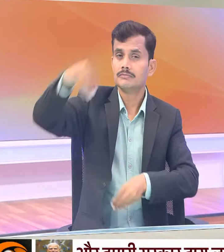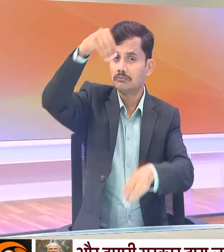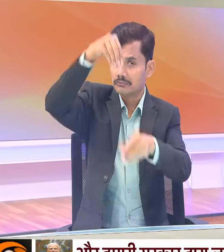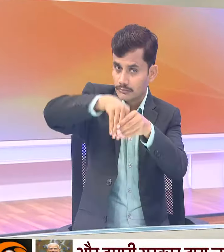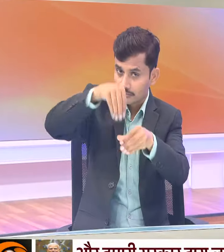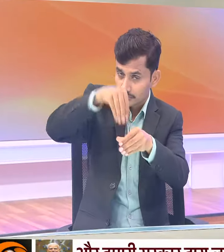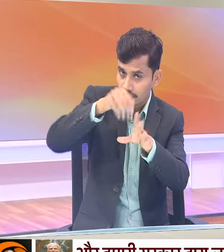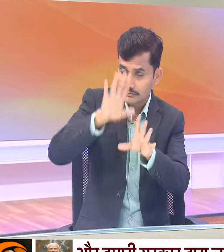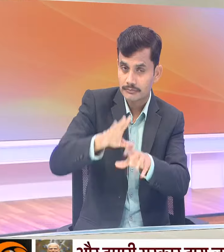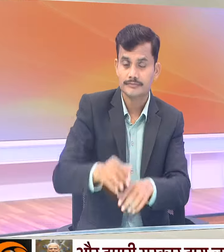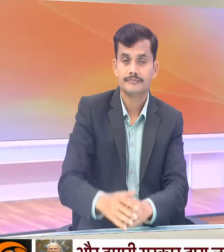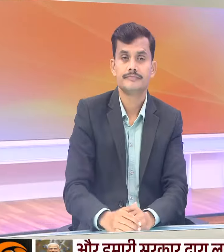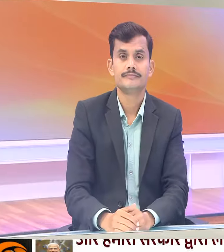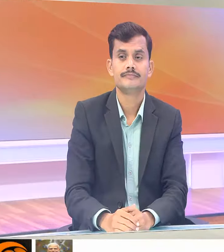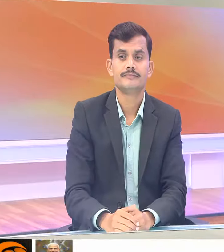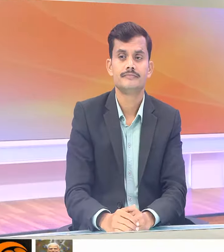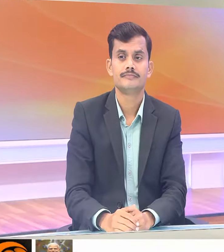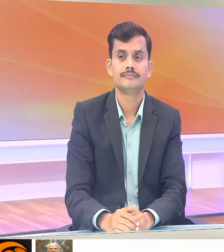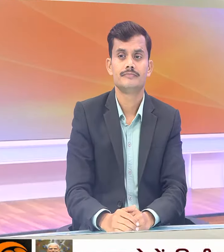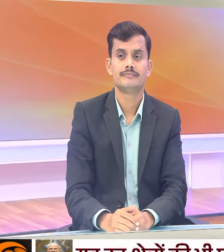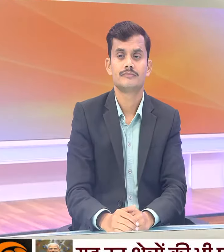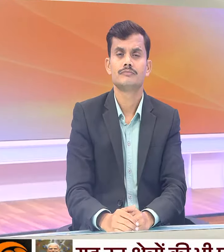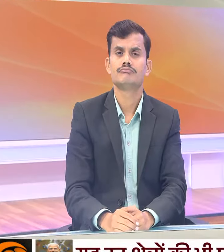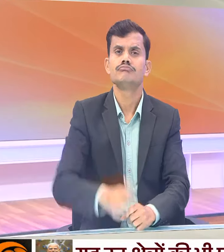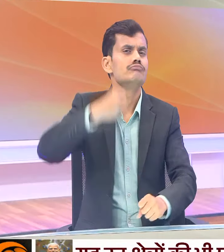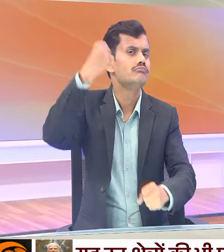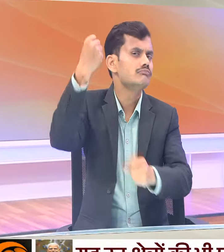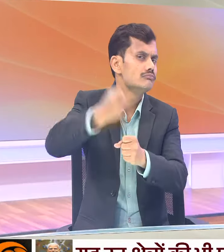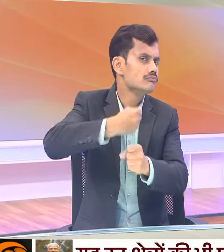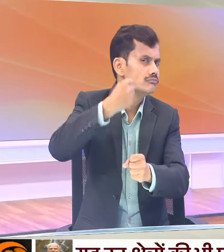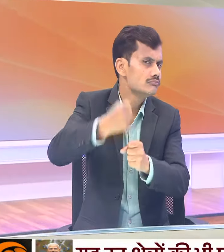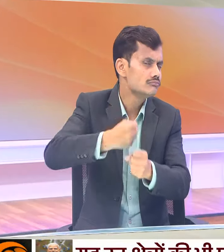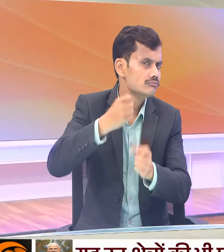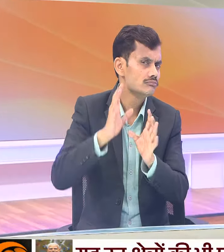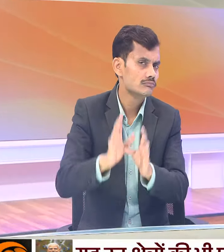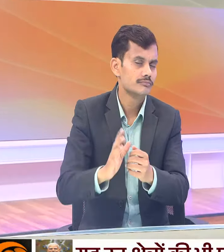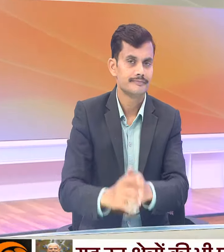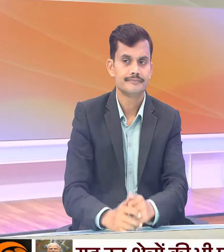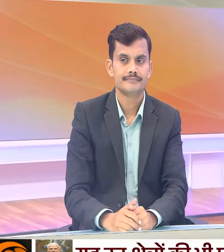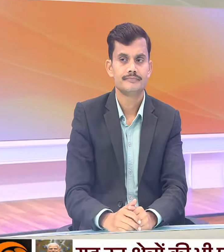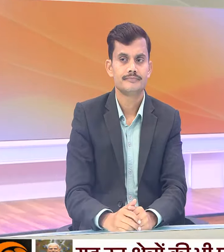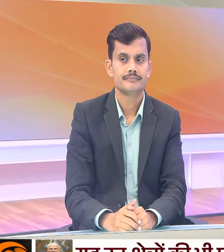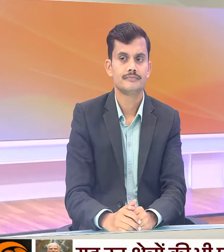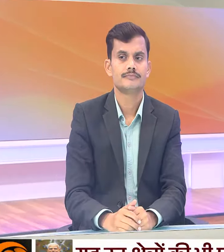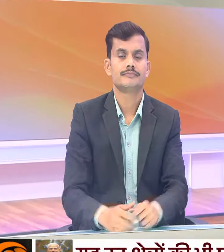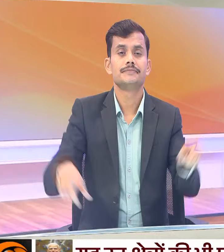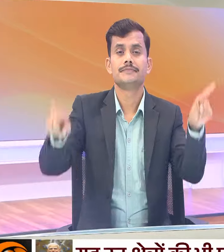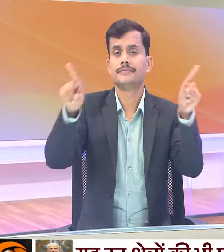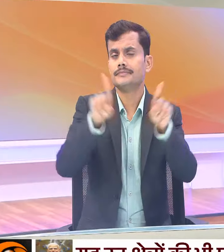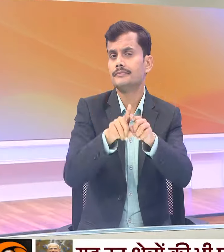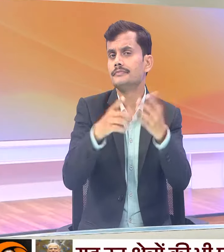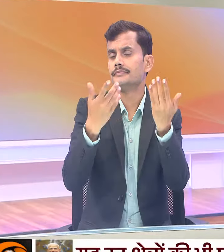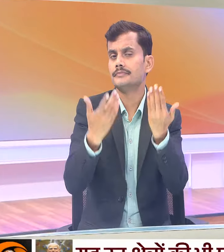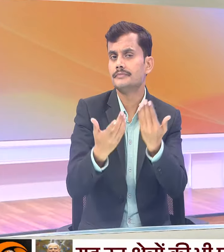और पर्फॉर्मंस एक प्रकार से